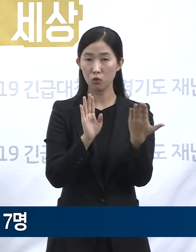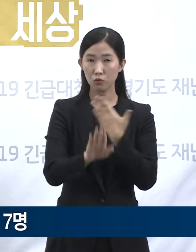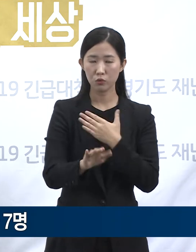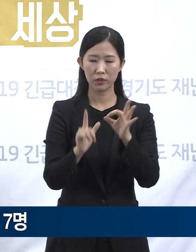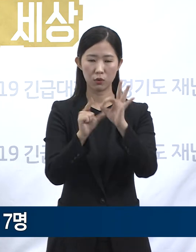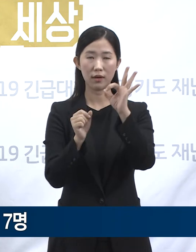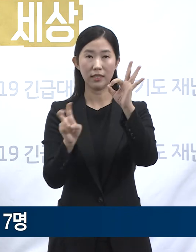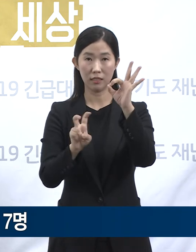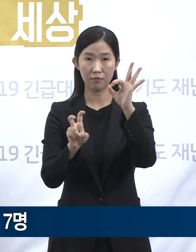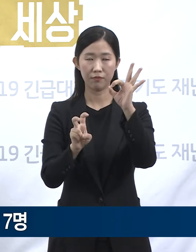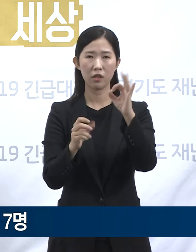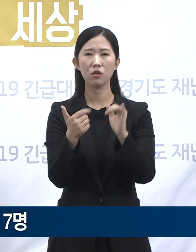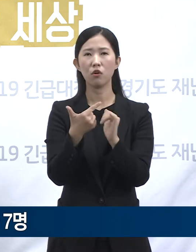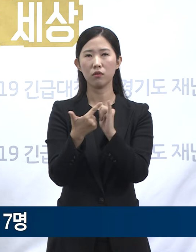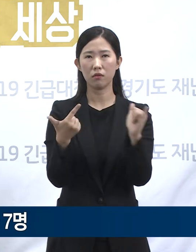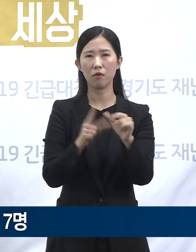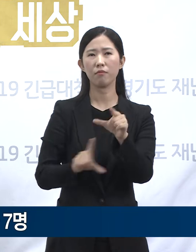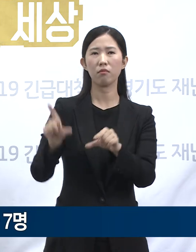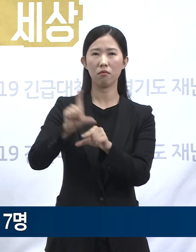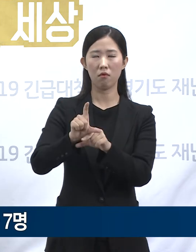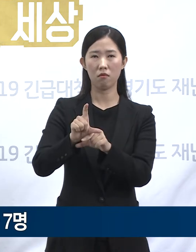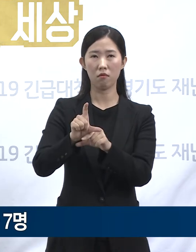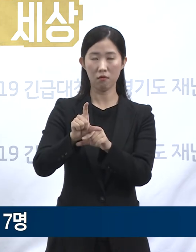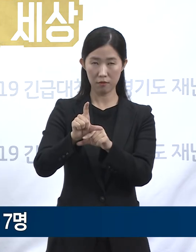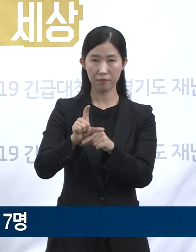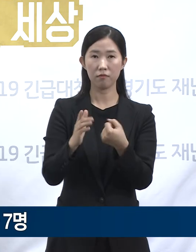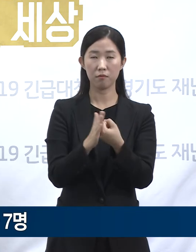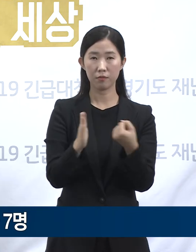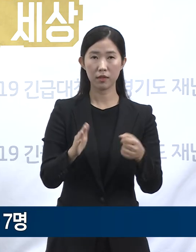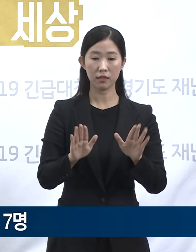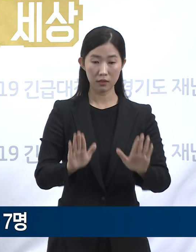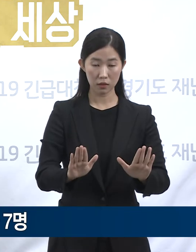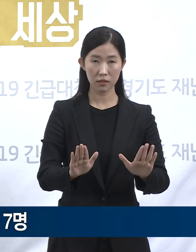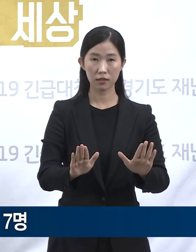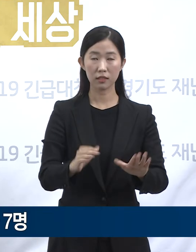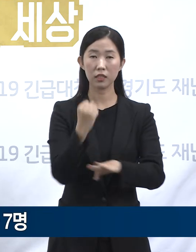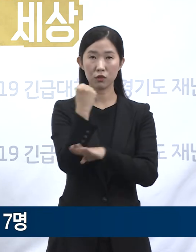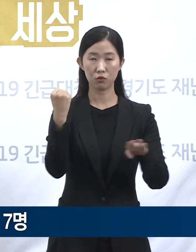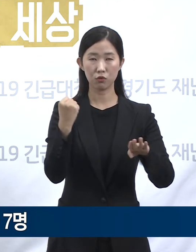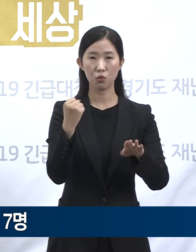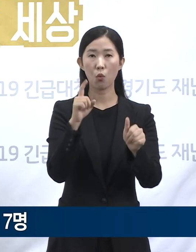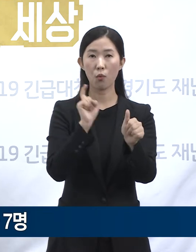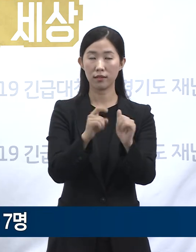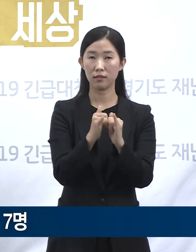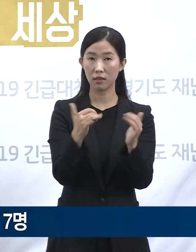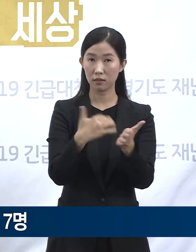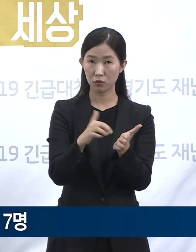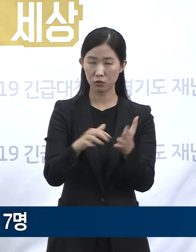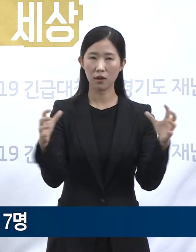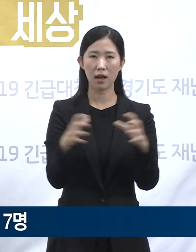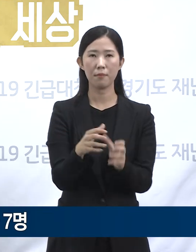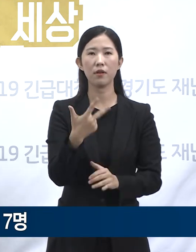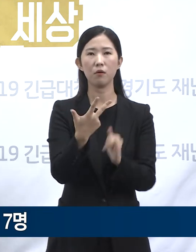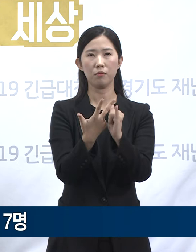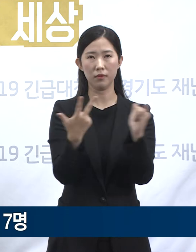20일 6명이 추가 확진 판정을 받으면서 21일 0시 기준 확진자는 총 7명입니다.